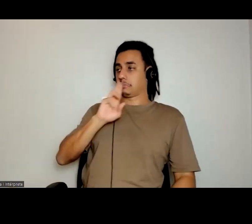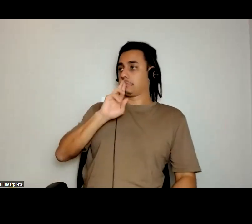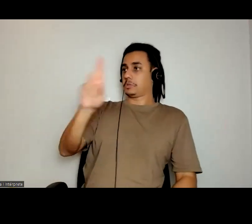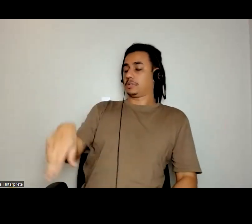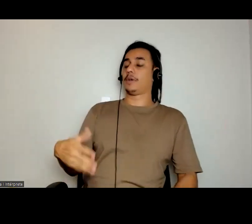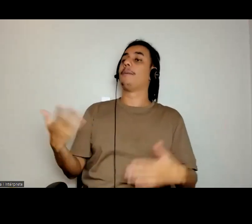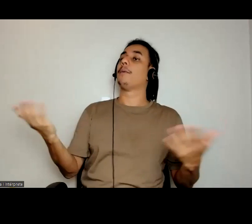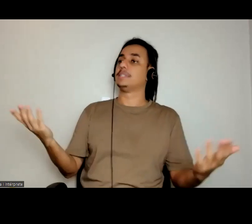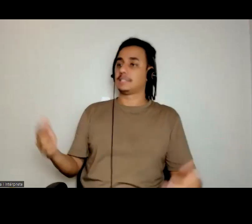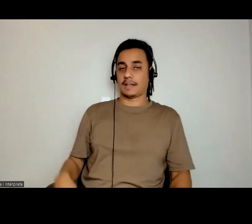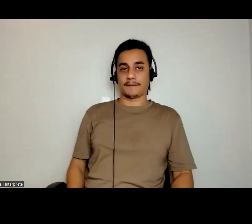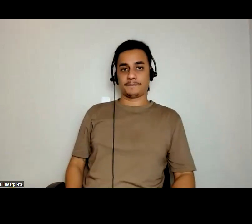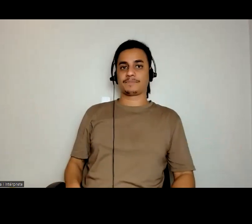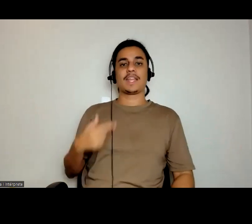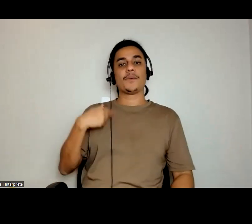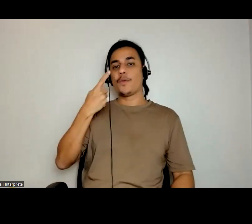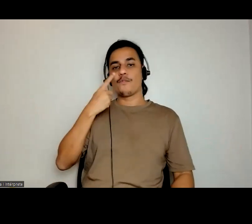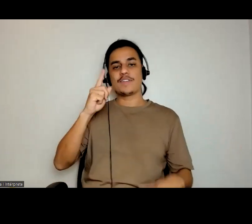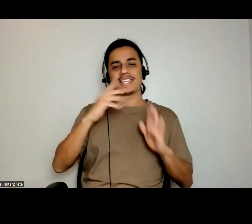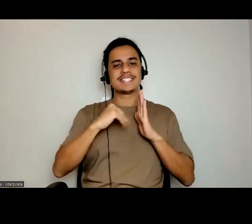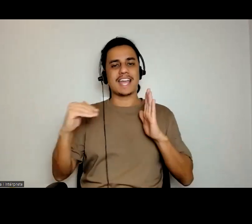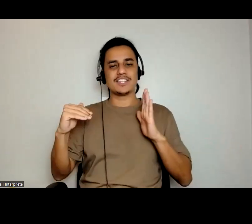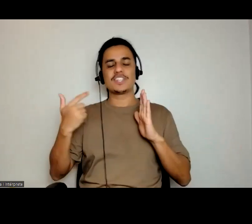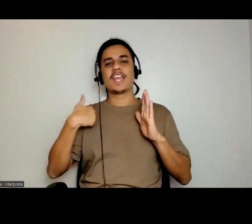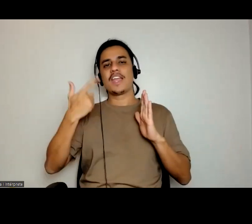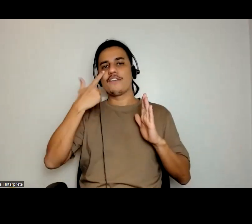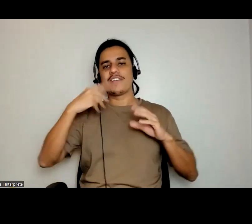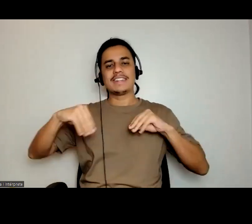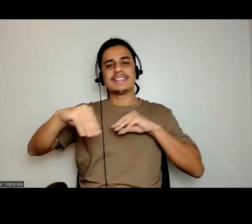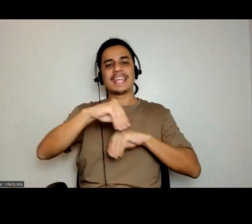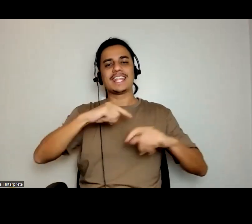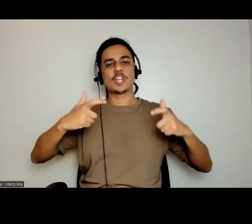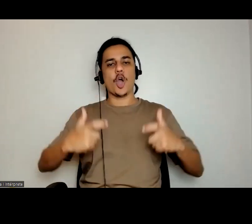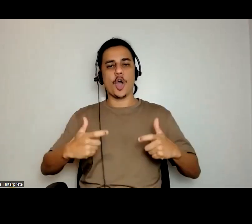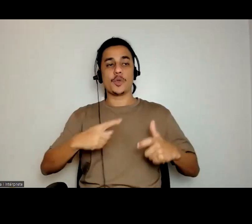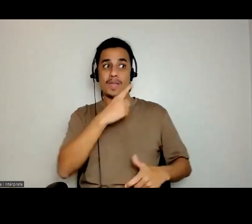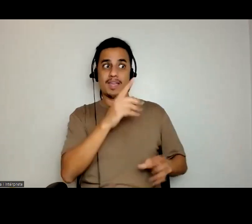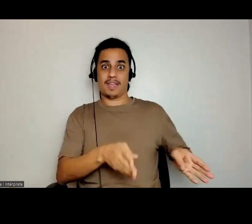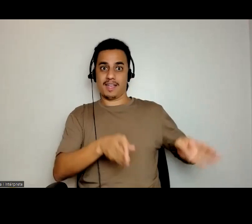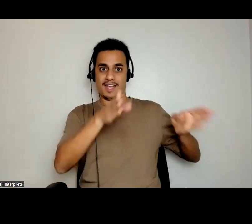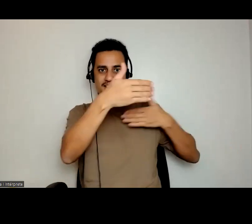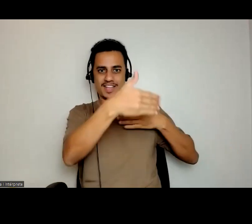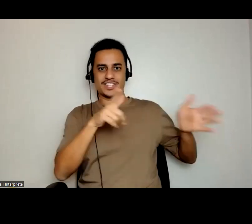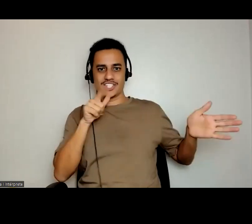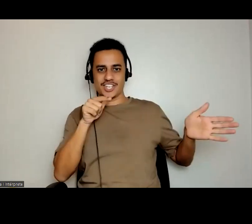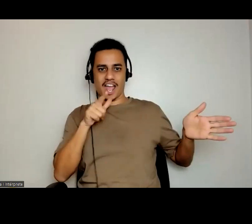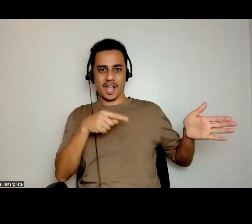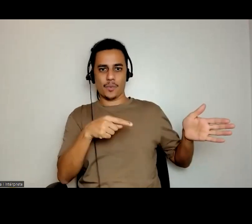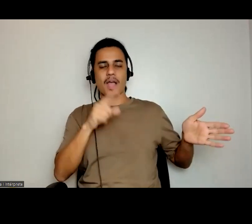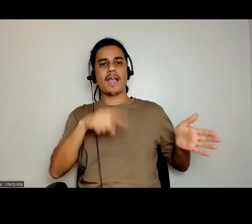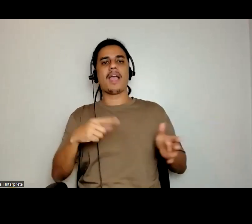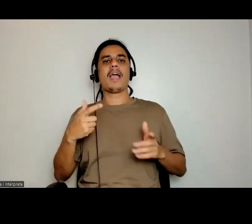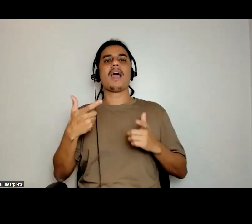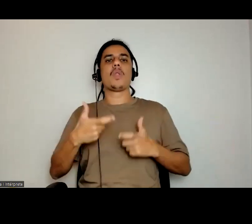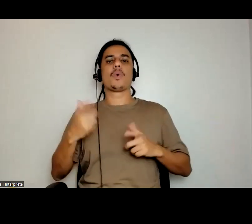pois é, eu não tombei pela estética, eu tombei pela territorialidade. Essa caixa d'água que fica na Celso Garcia era um ponto de